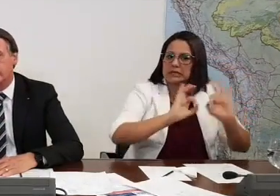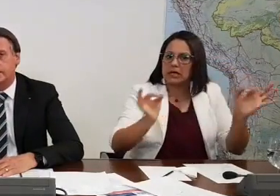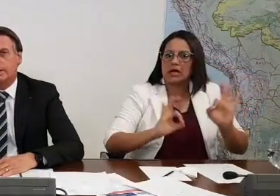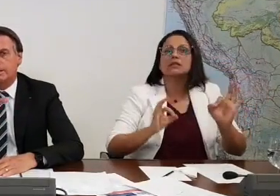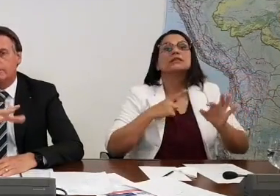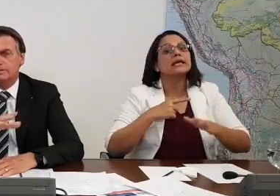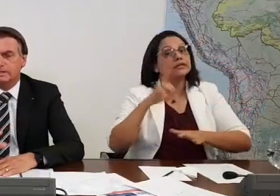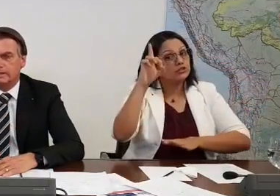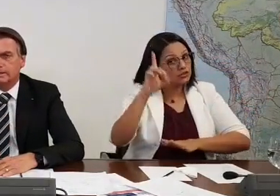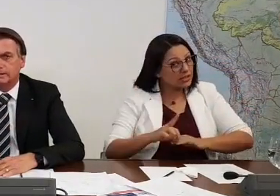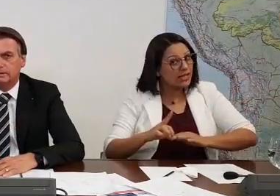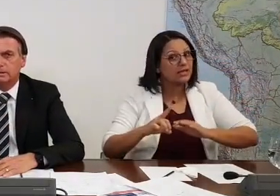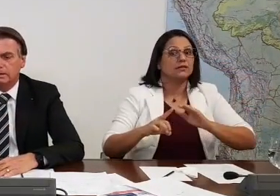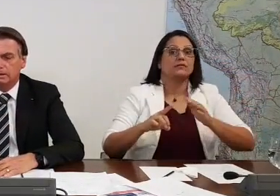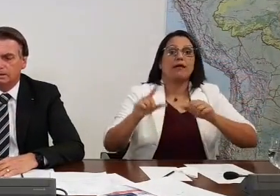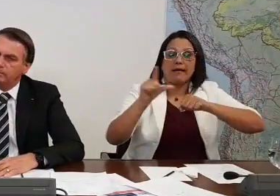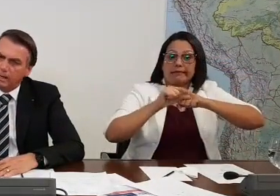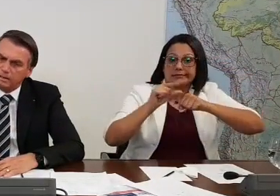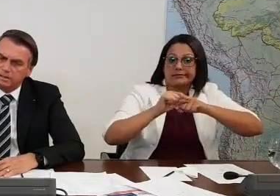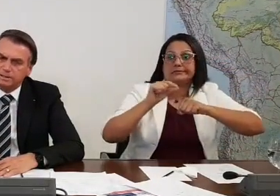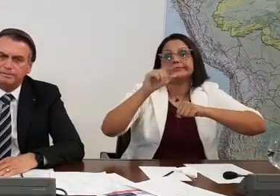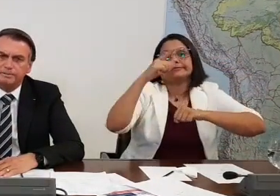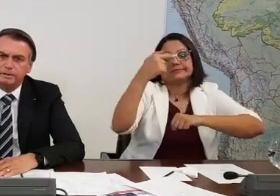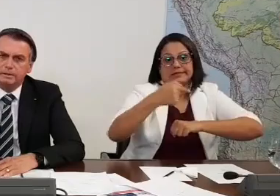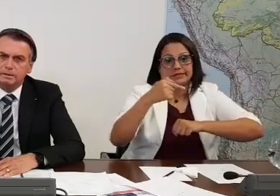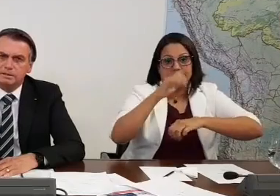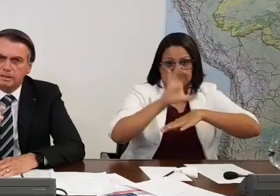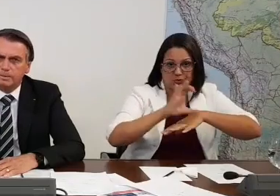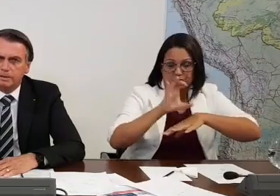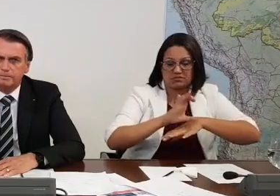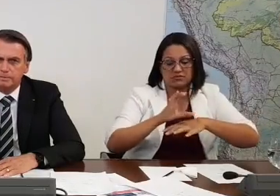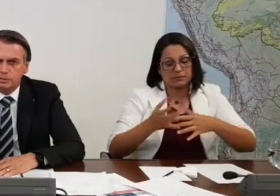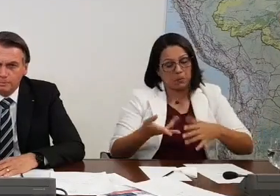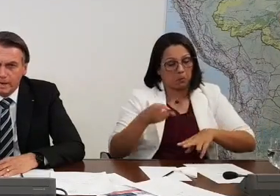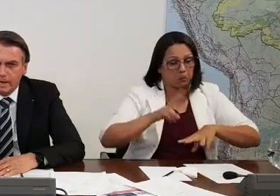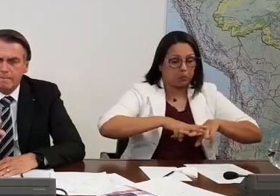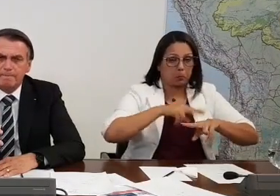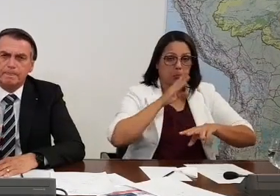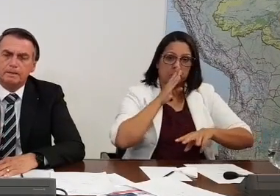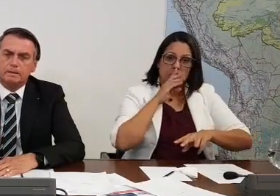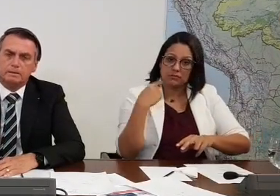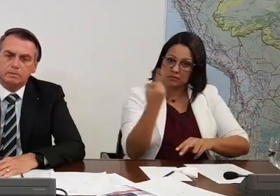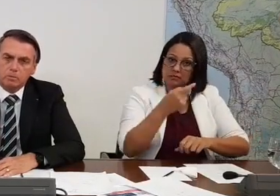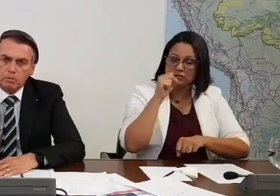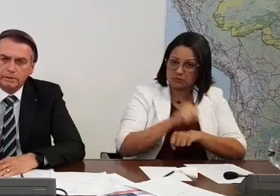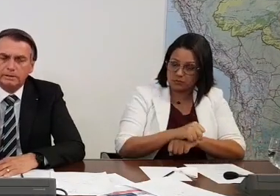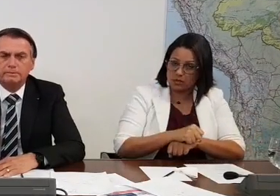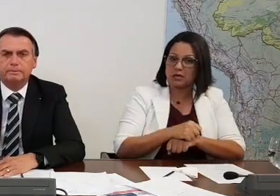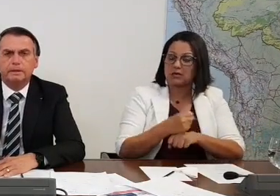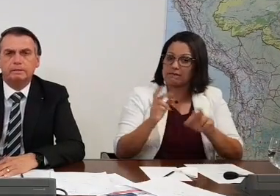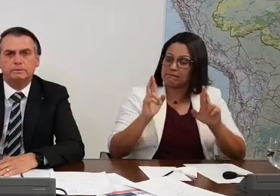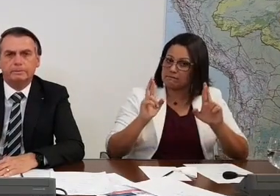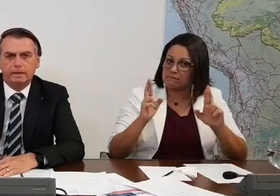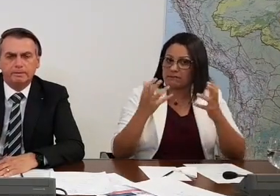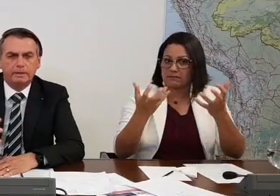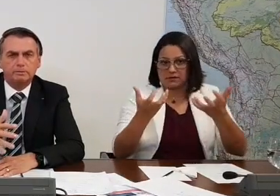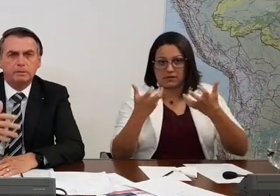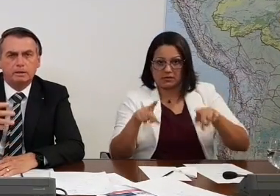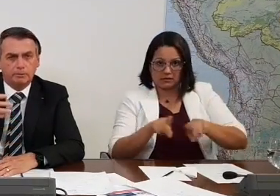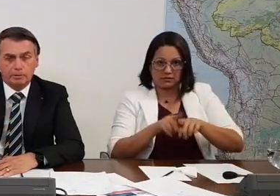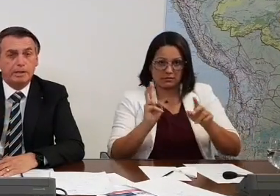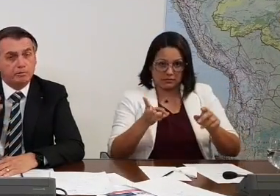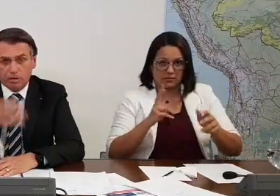Constituição, que a CLT foi engessada ali. Mas a gente sempre espera e conta com o